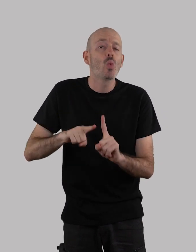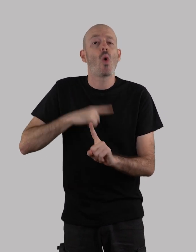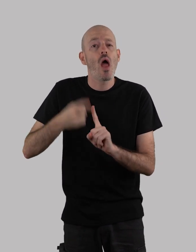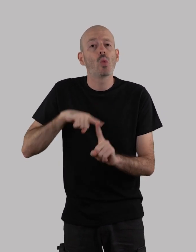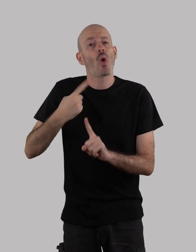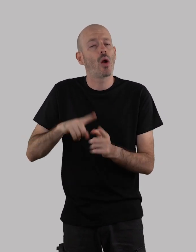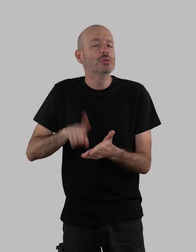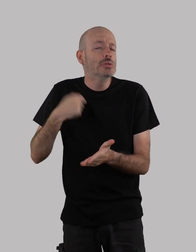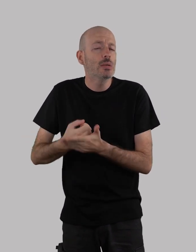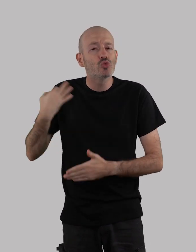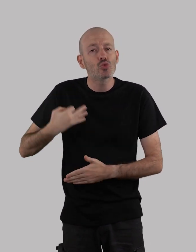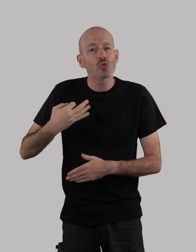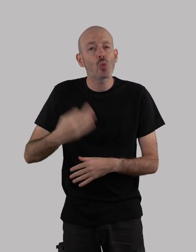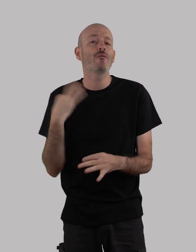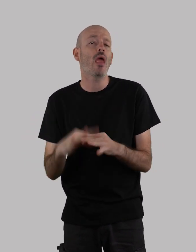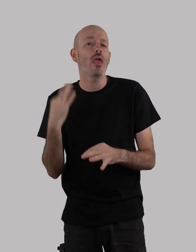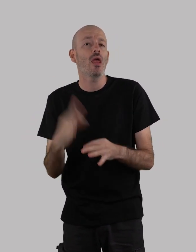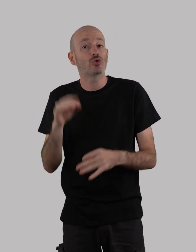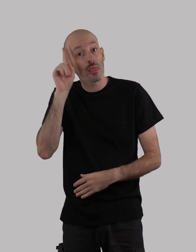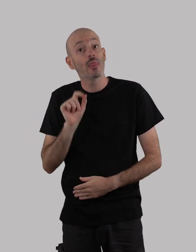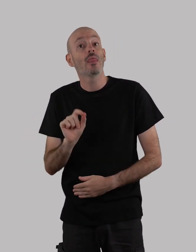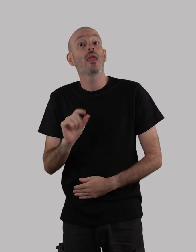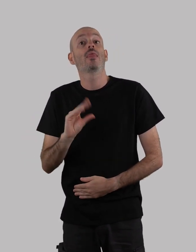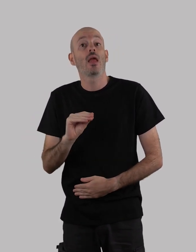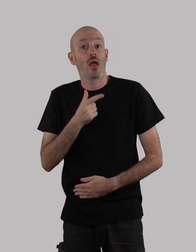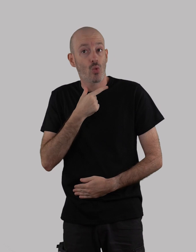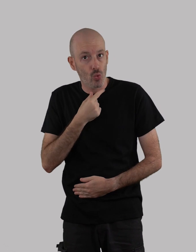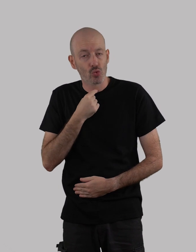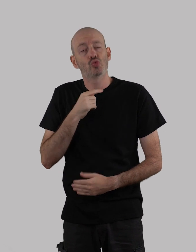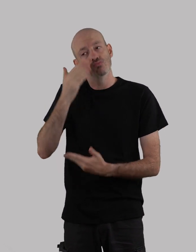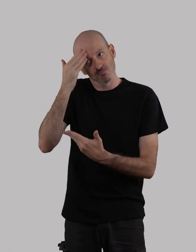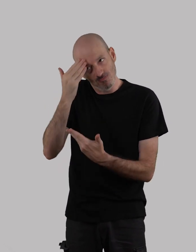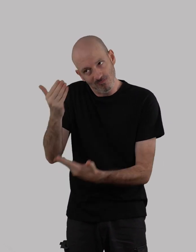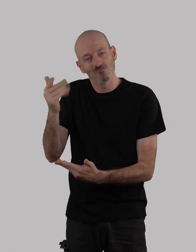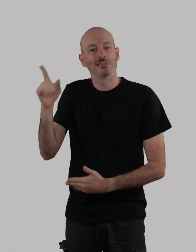Todos os anos, há uma festa no dia 10 de agosto, em Honra de São Lourenço.